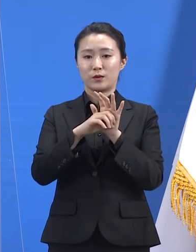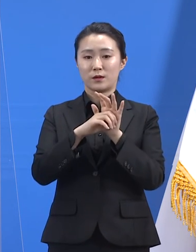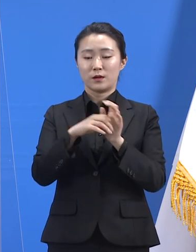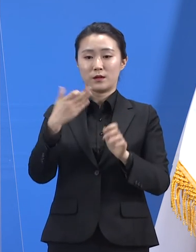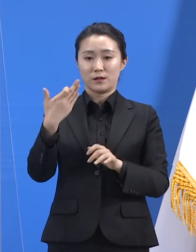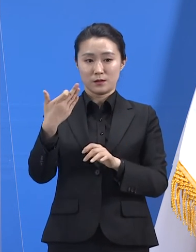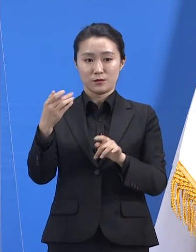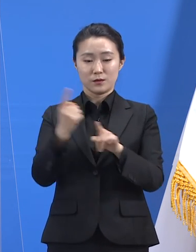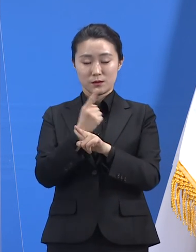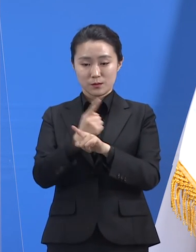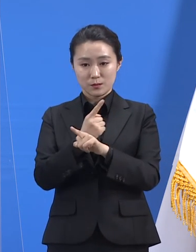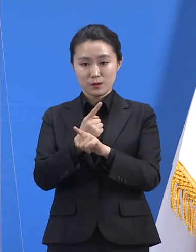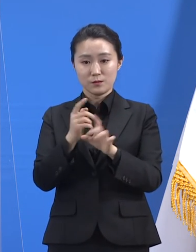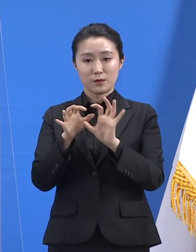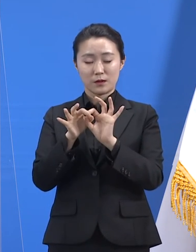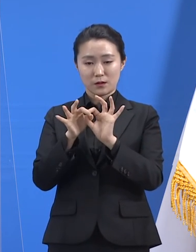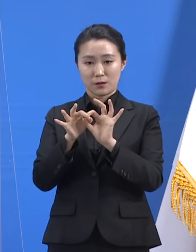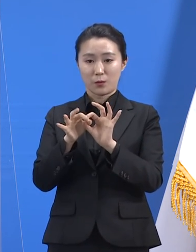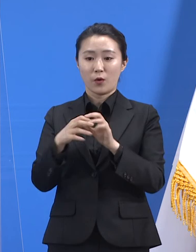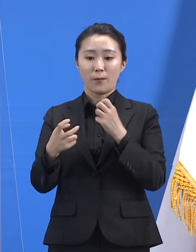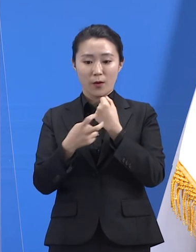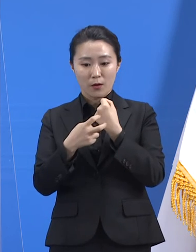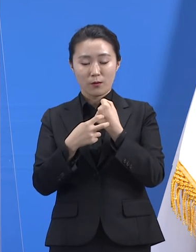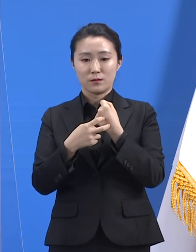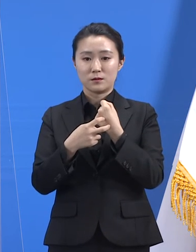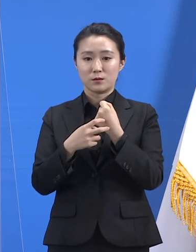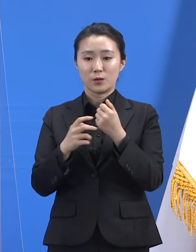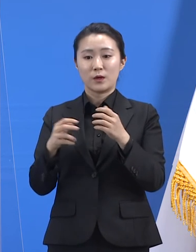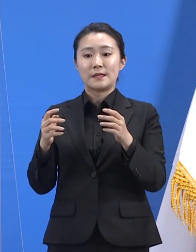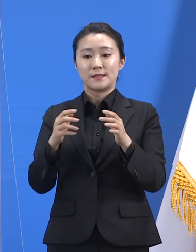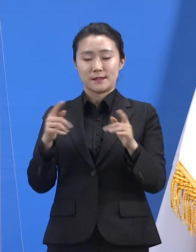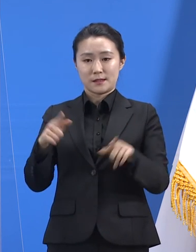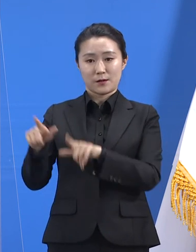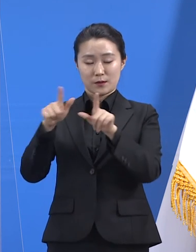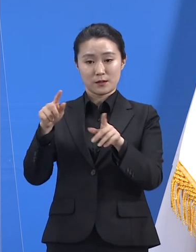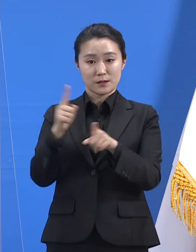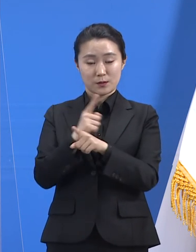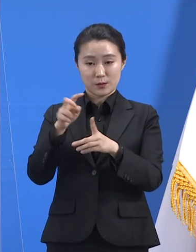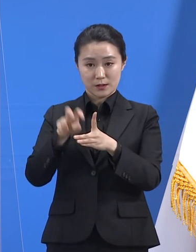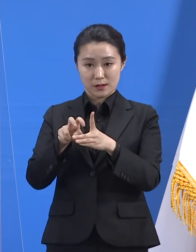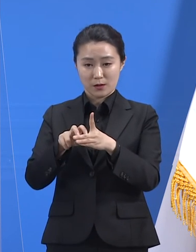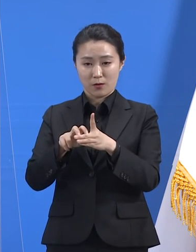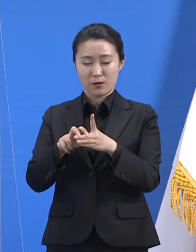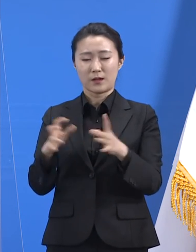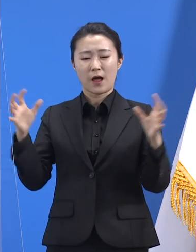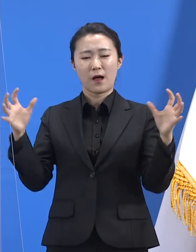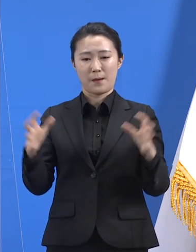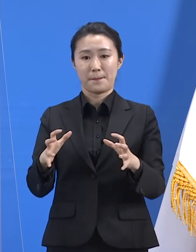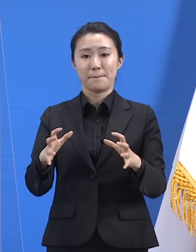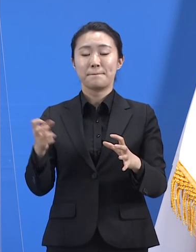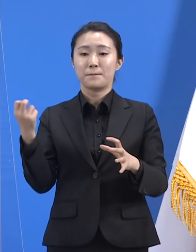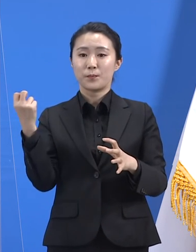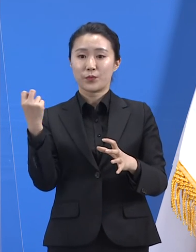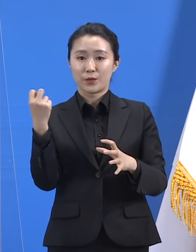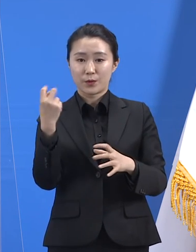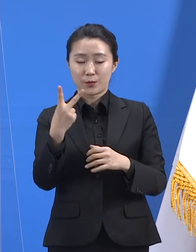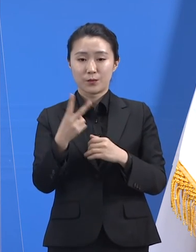생활치료센터를 포괄합니다. 더불어 의학 및 보건학 전문가 자문위원 그룹도 결합된